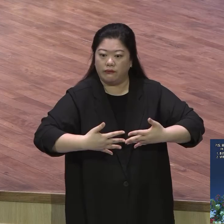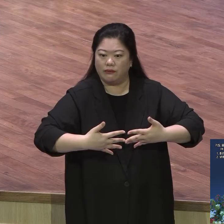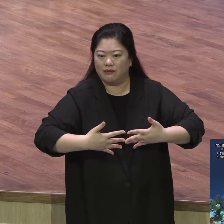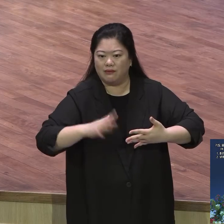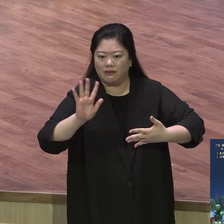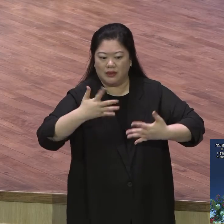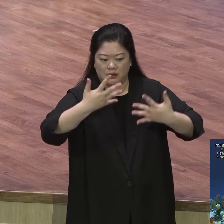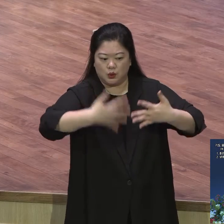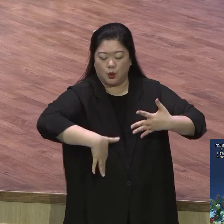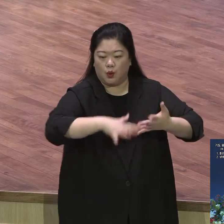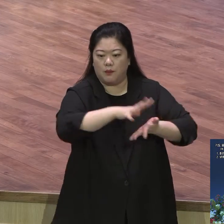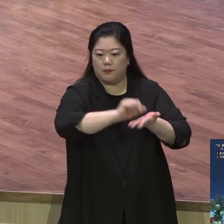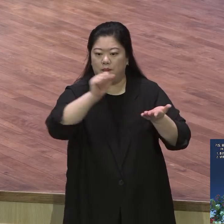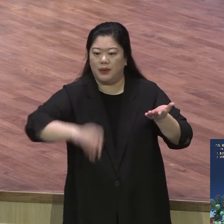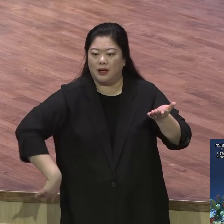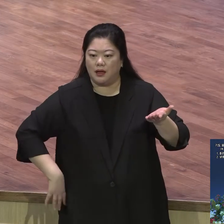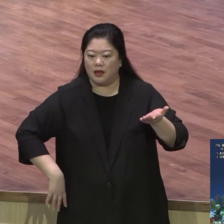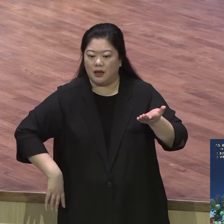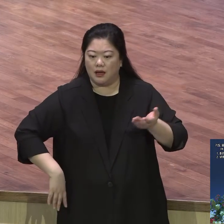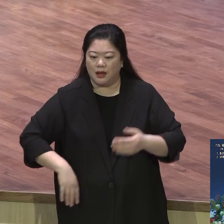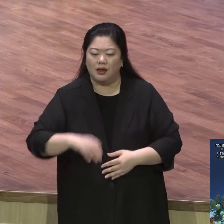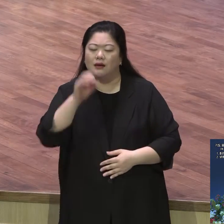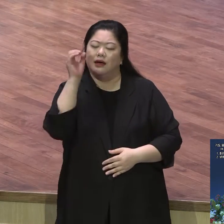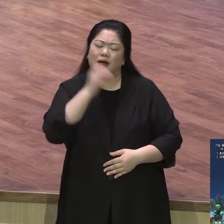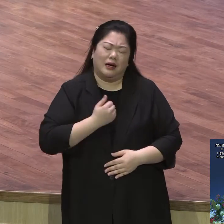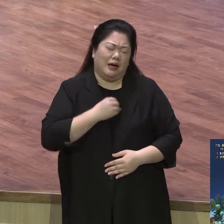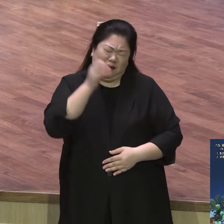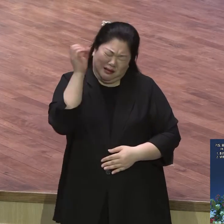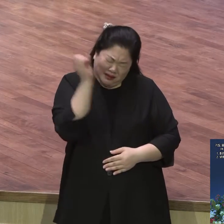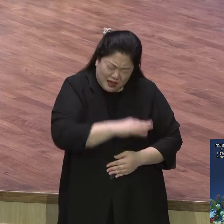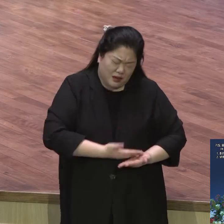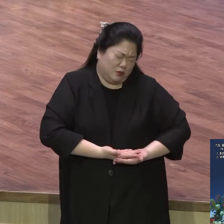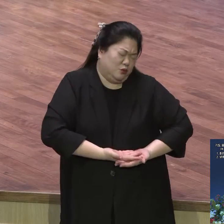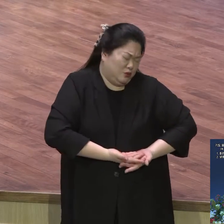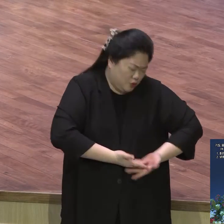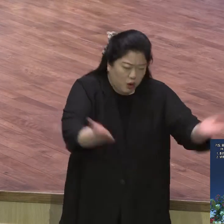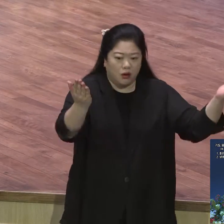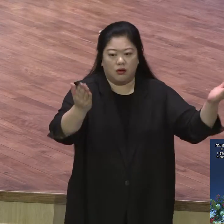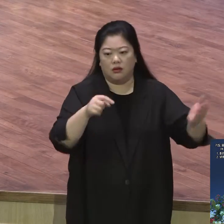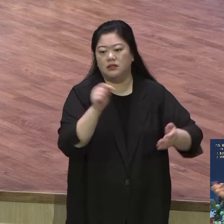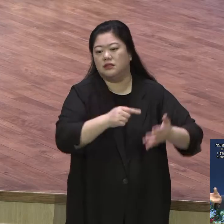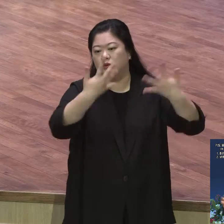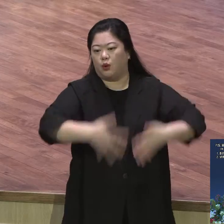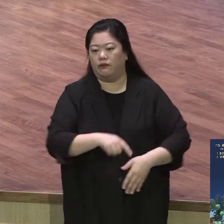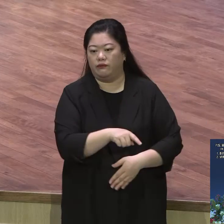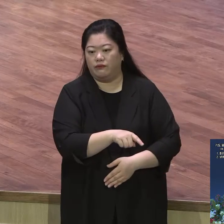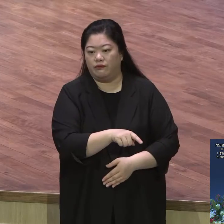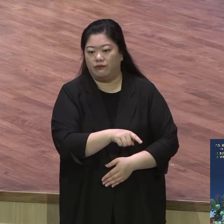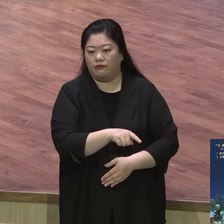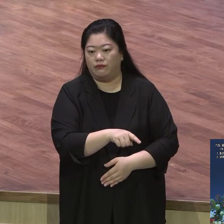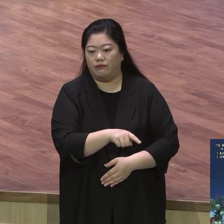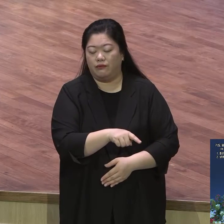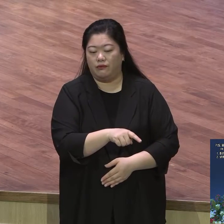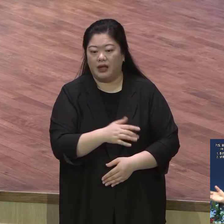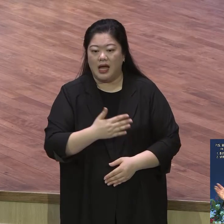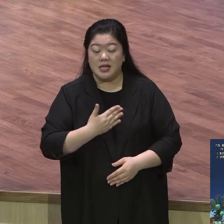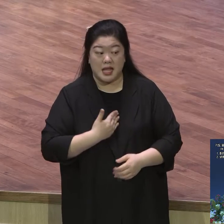오히려 뭐요 전부 주는 개념이에요 받으려고 주는 게 아니고 다 주라 주